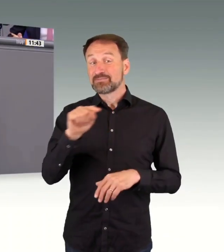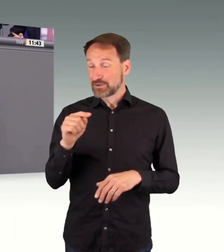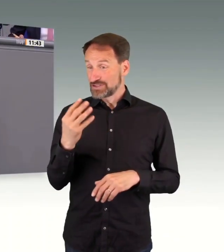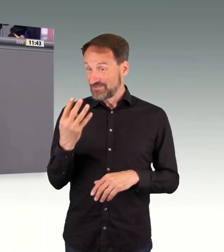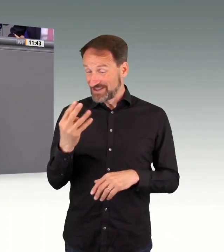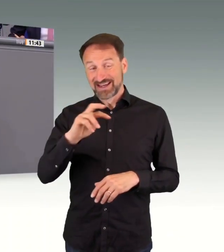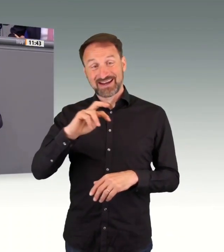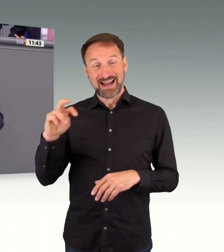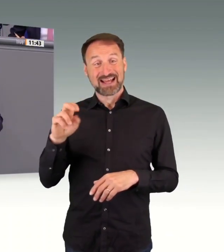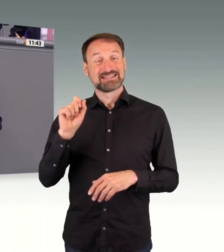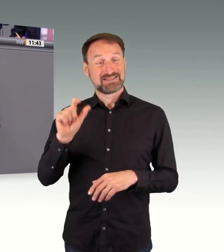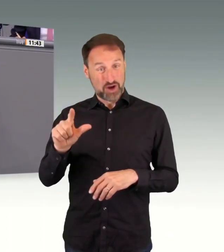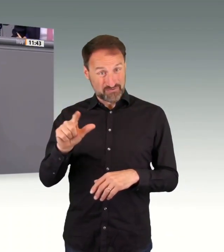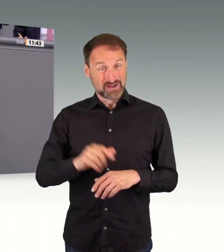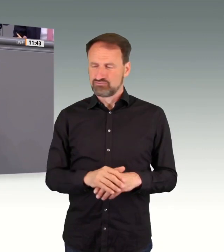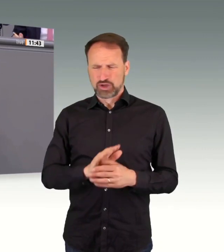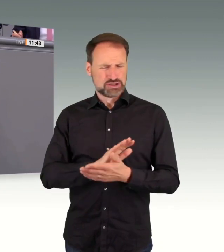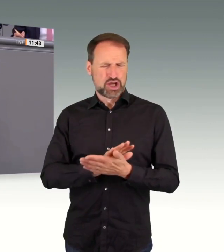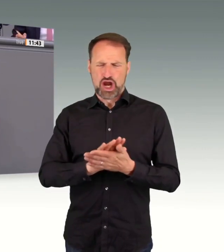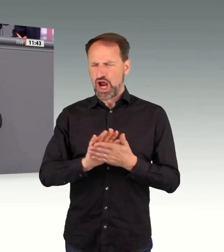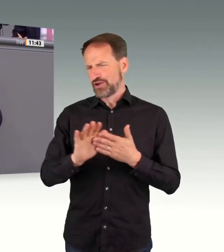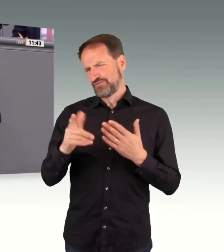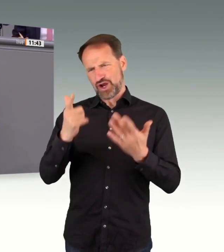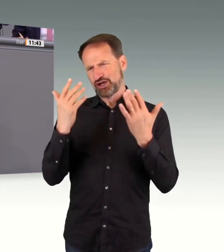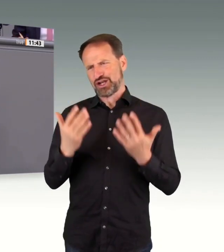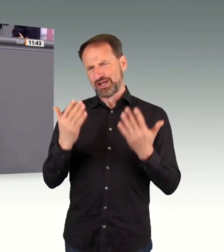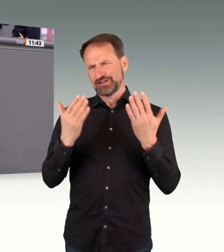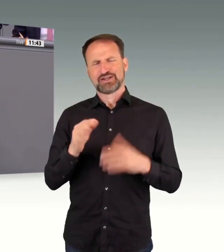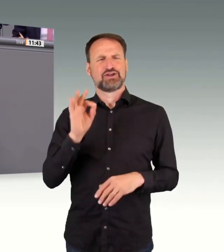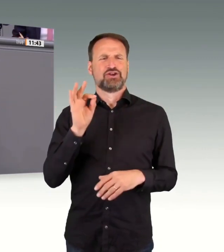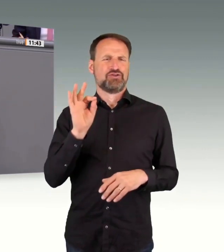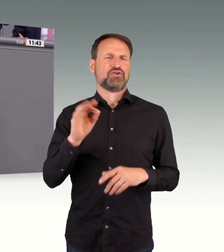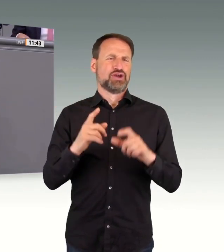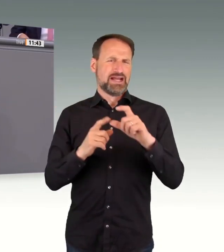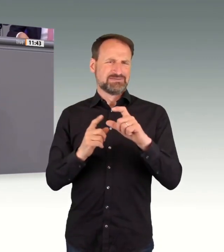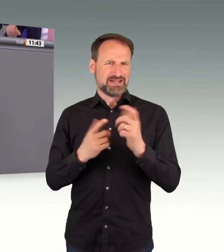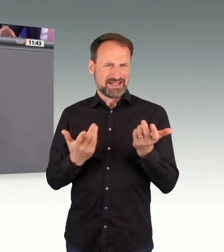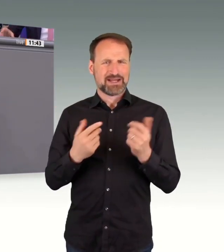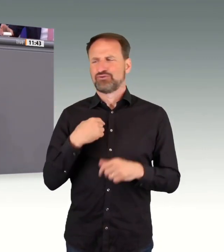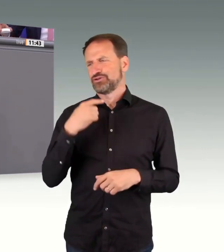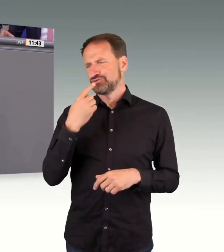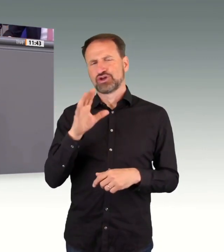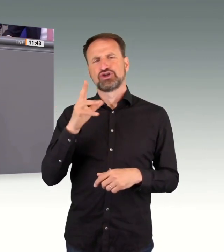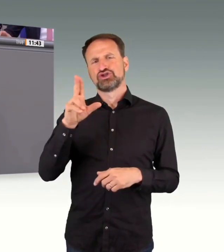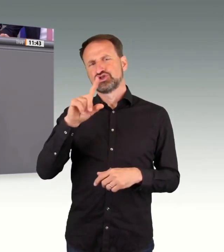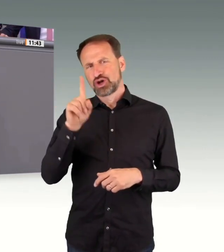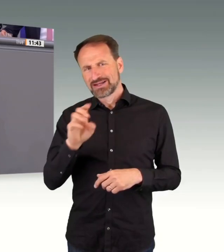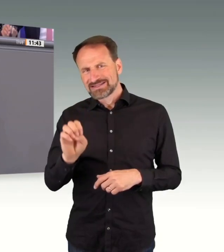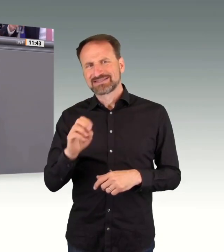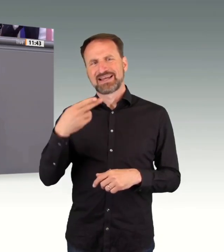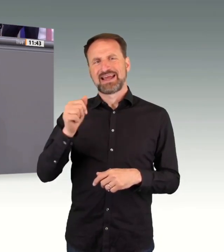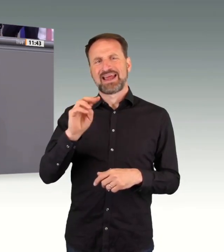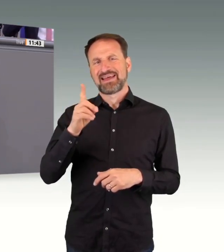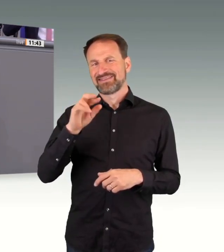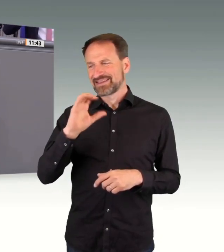einfach zu rechnen. Und dann sage ich Schulze, Hendricks, Gabriel, und jeder weiß, was gemeint ist.